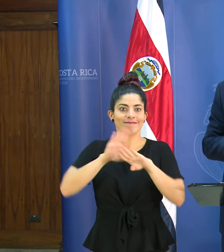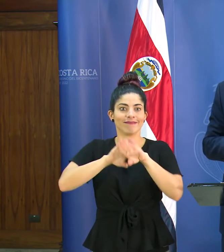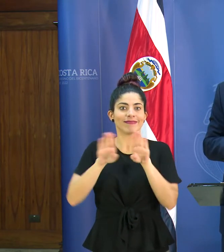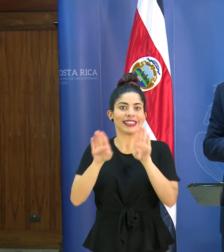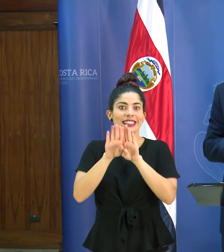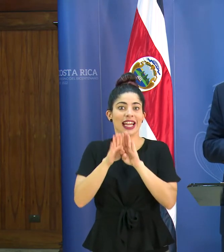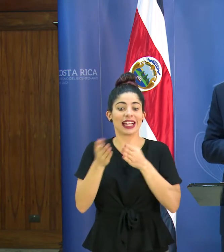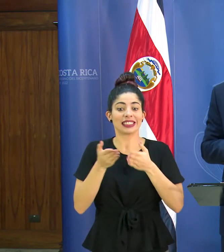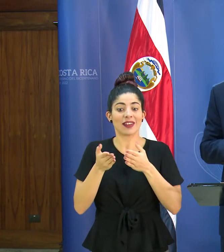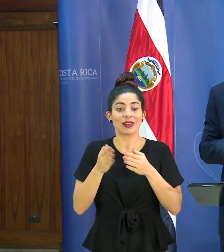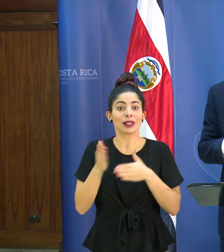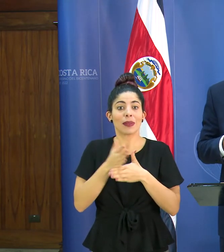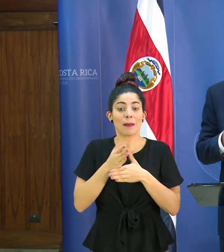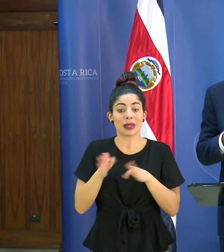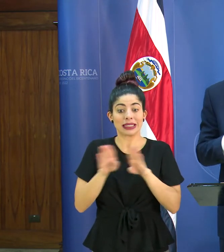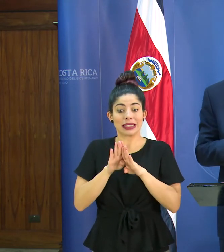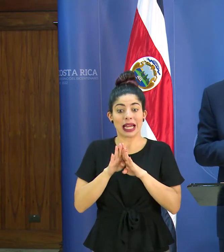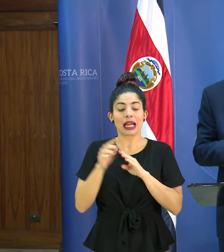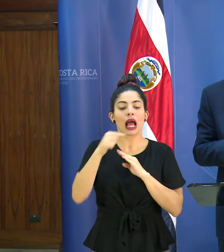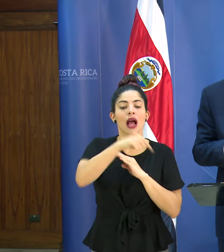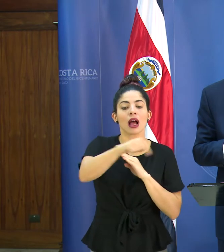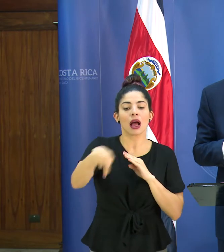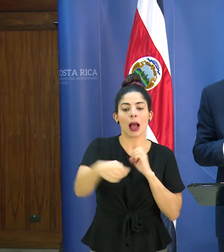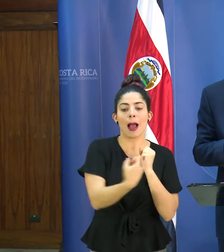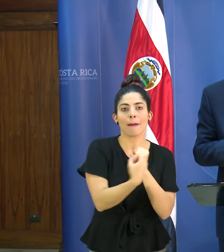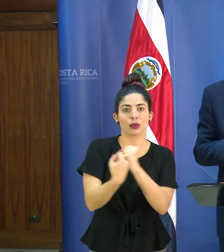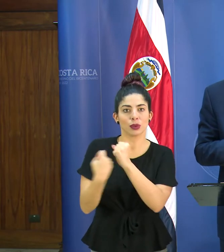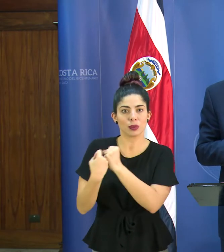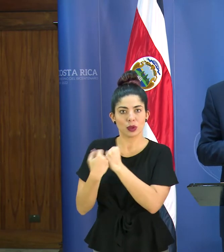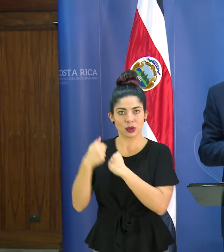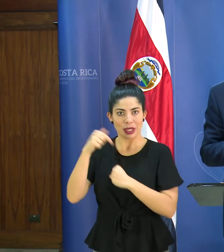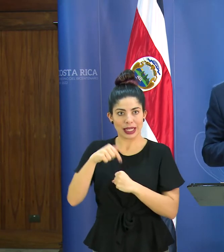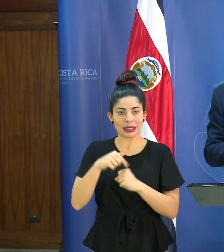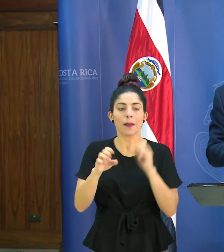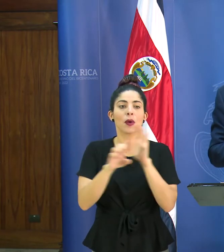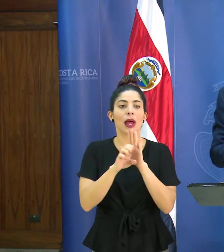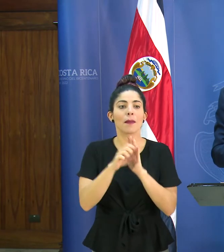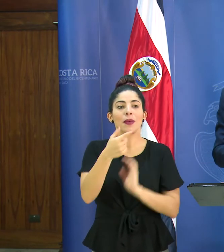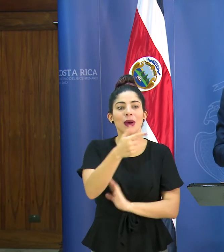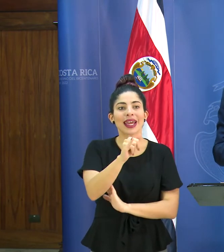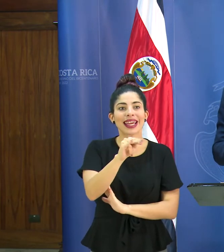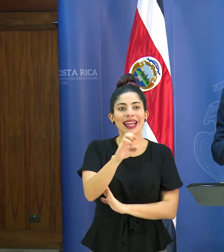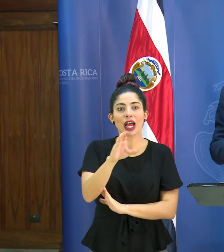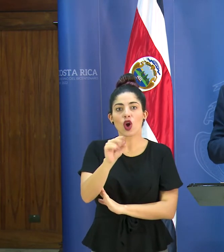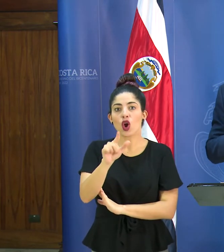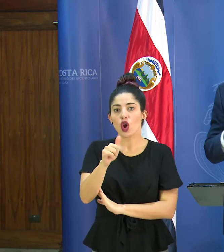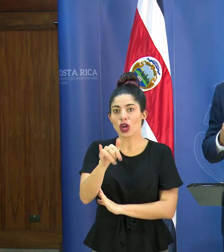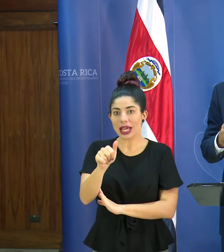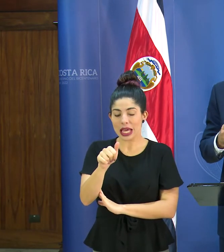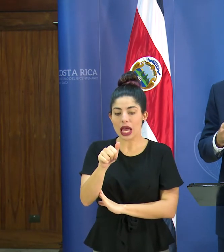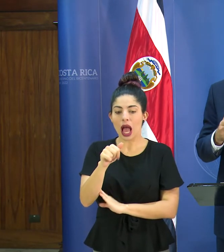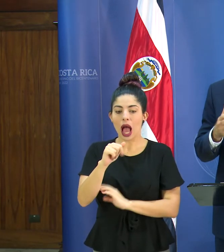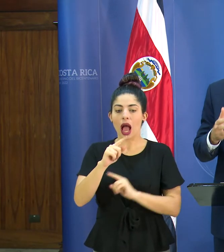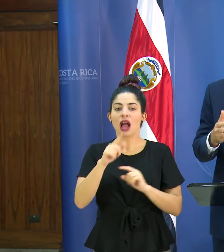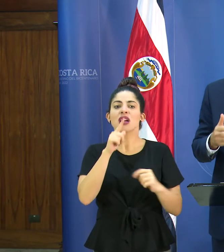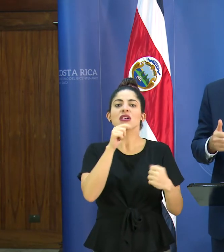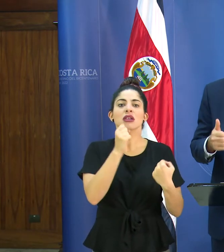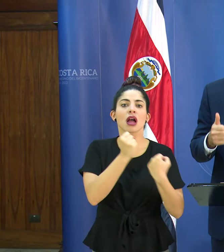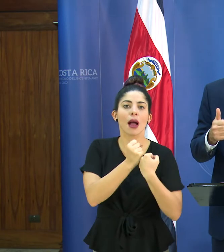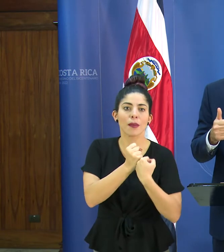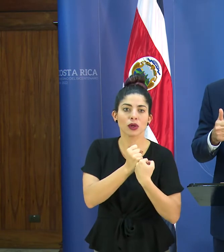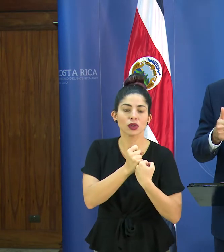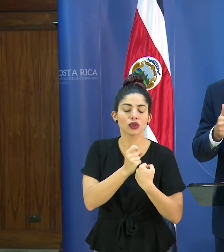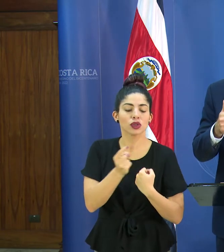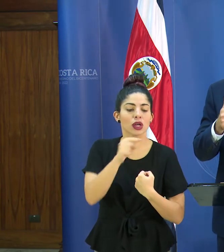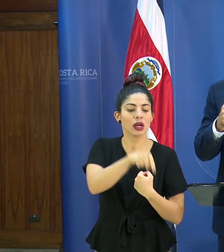servicio temporalmente. En este caso lo que es servicio de ginecología se va a reforzar en red